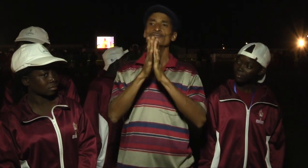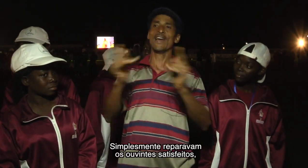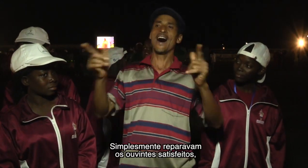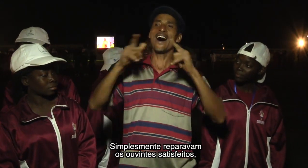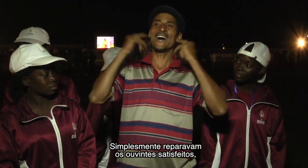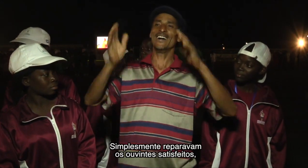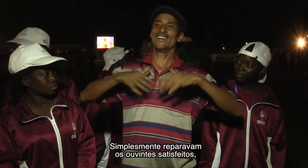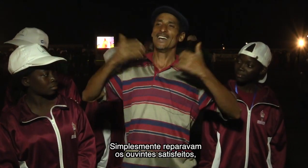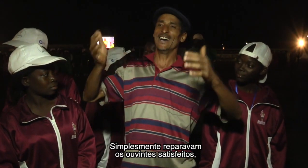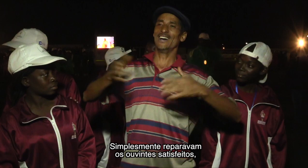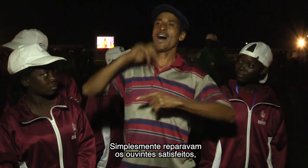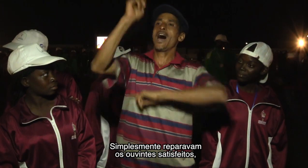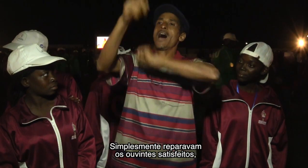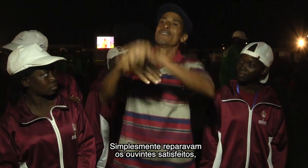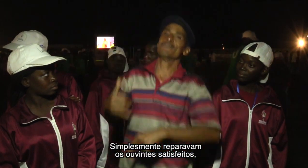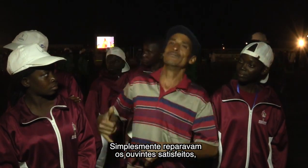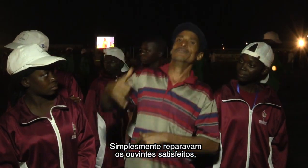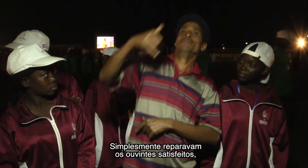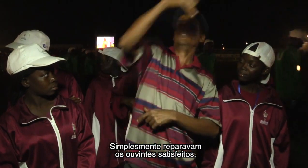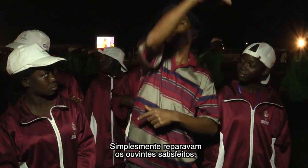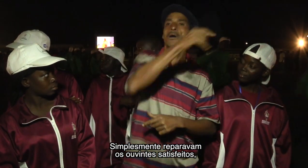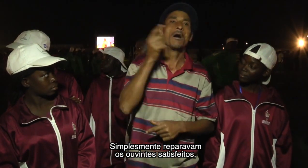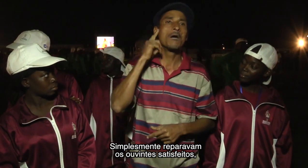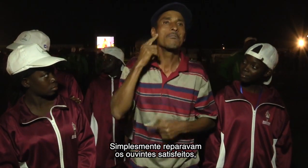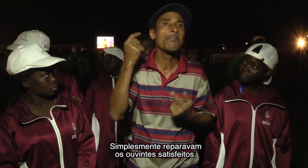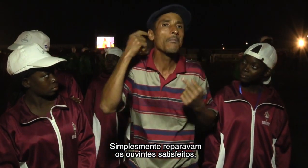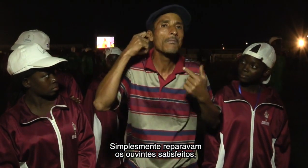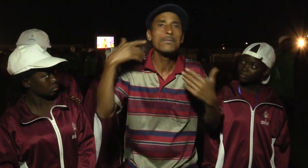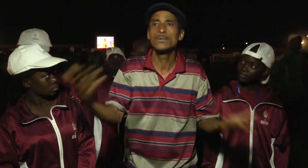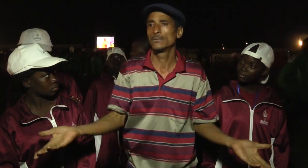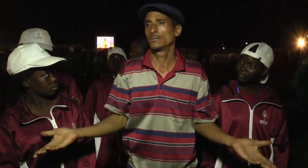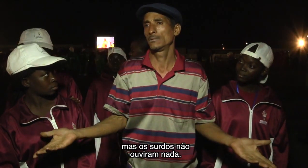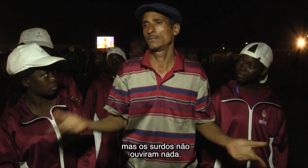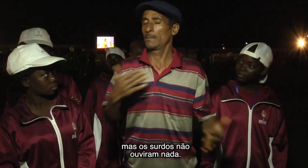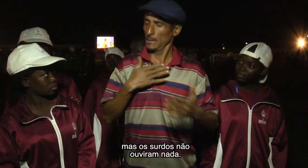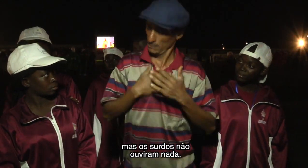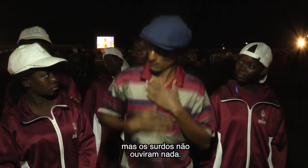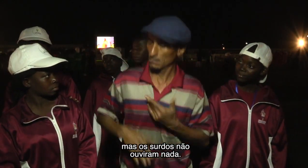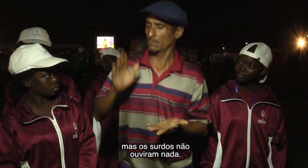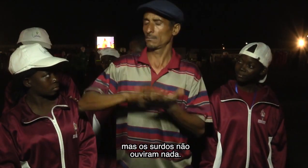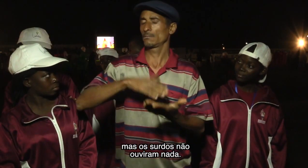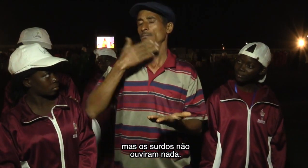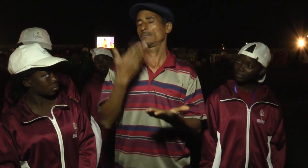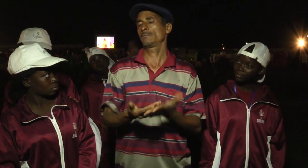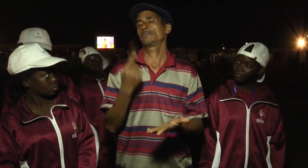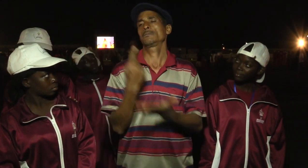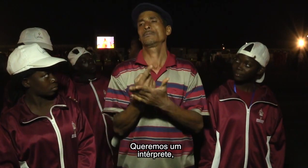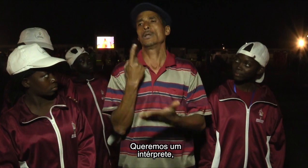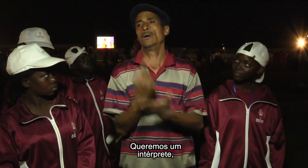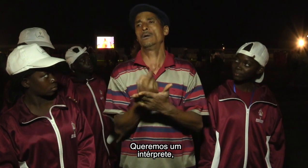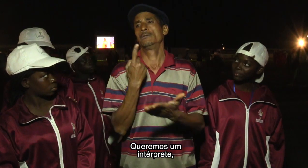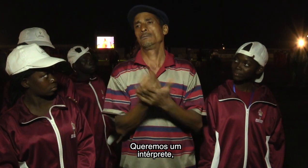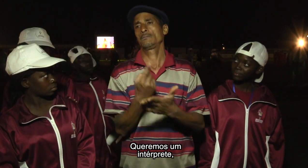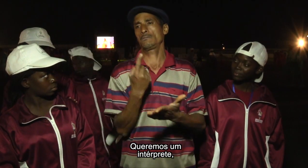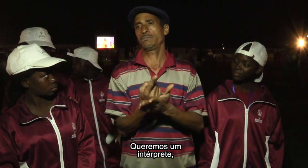Simplesmente reparavam os ouvintes satisfeitos e os surdos não ouviram nada. Queremos um